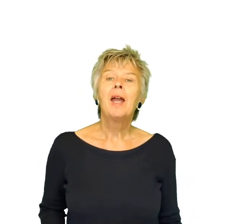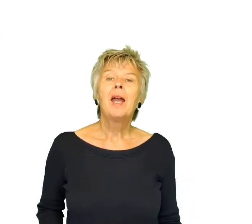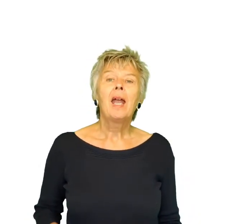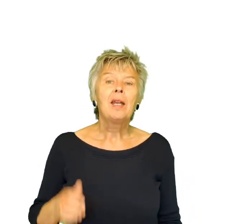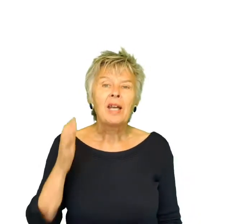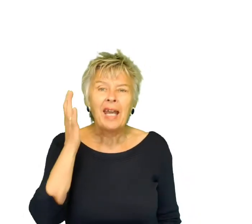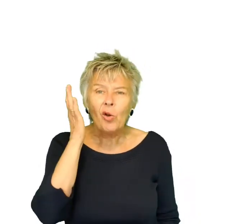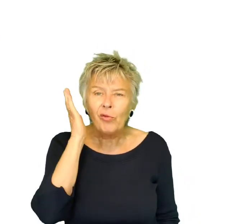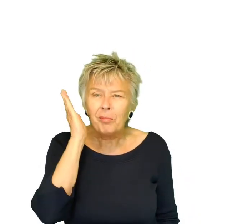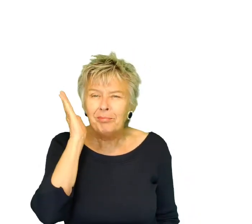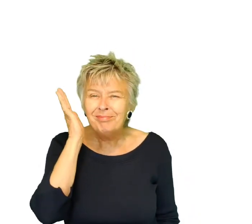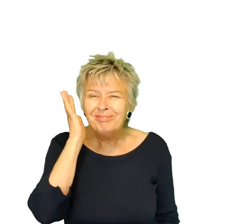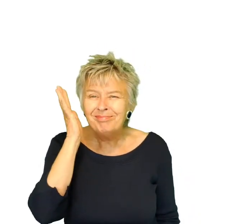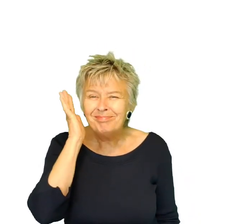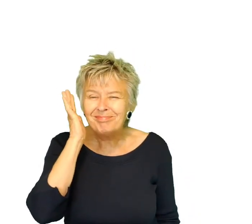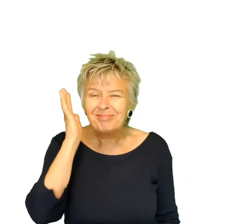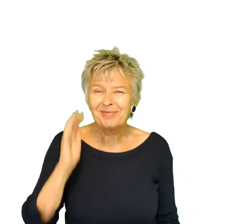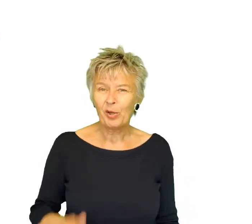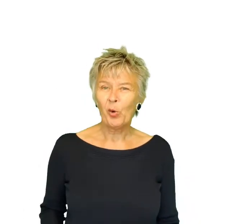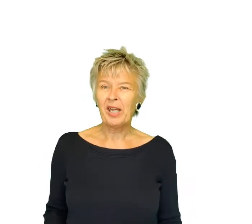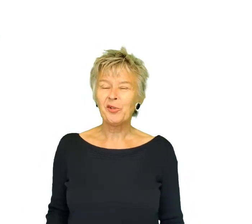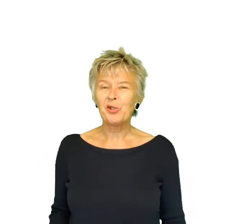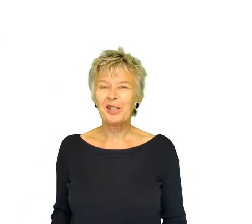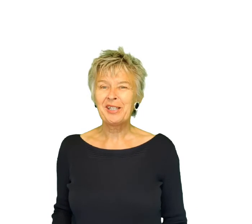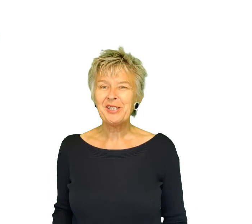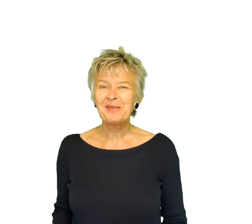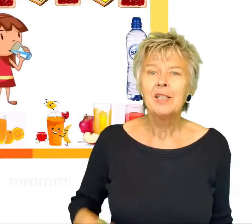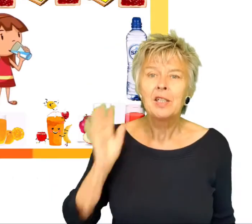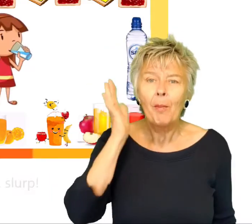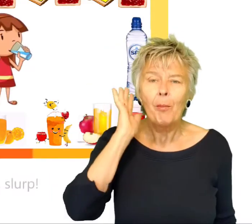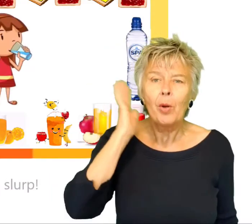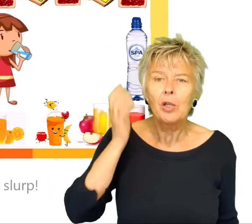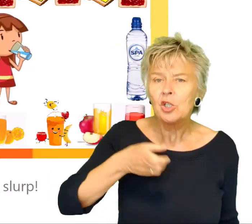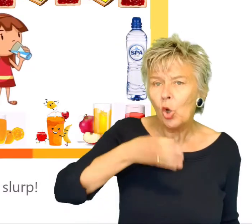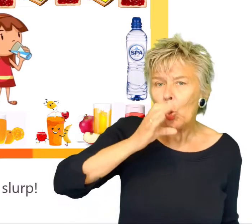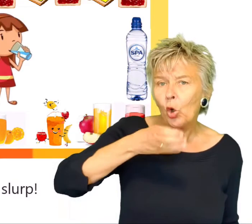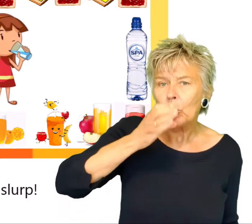En dan krijg je ook van, hmmm. Hoor je heel zachtjes. Sappige slokken.